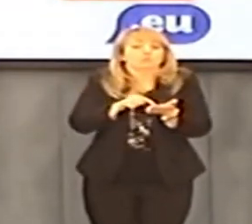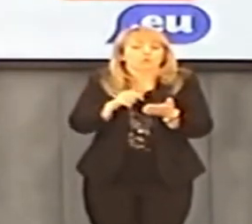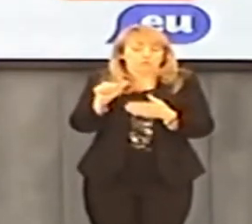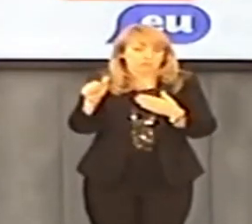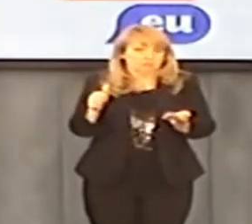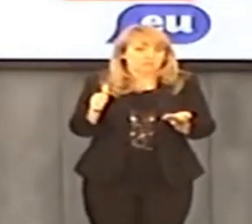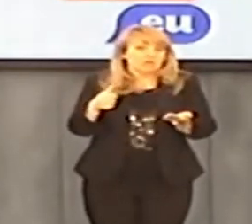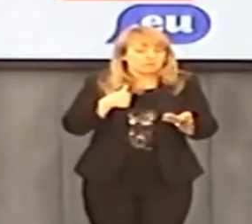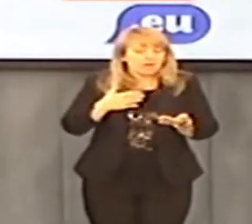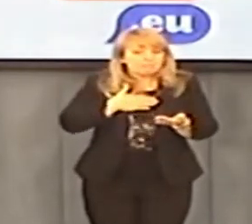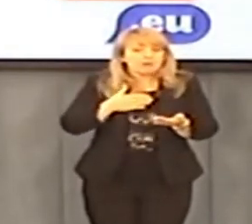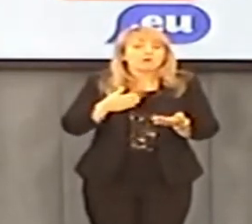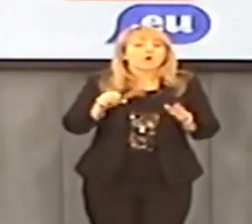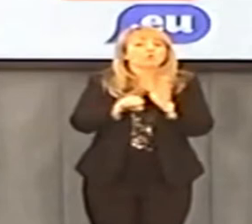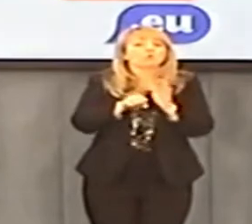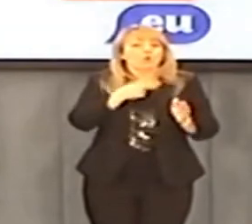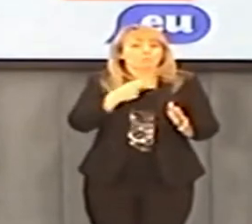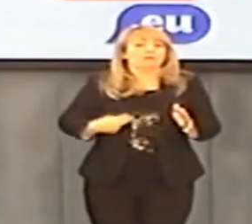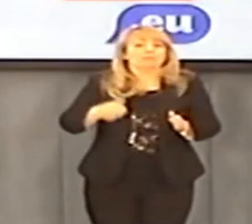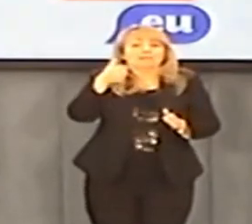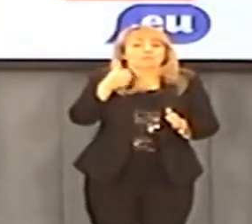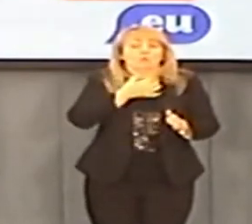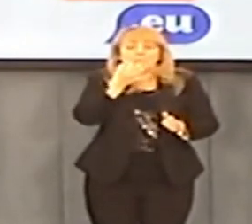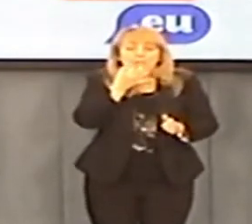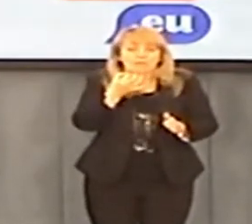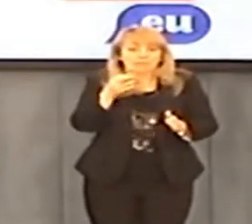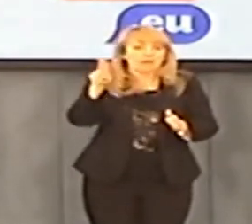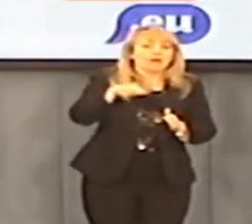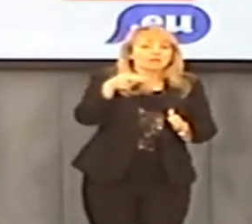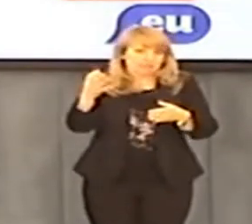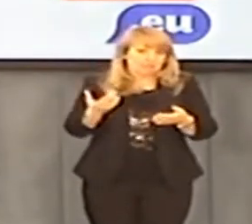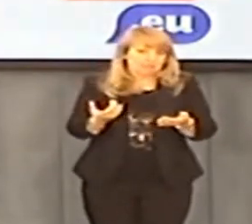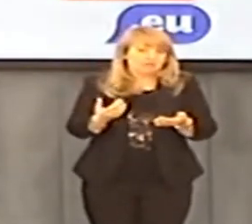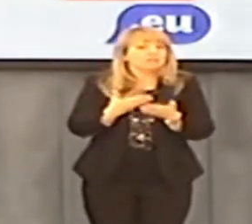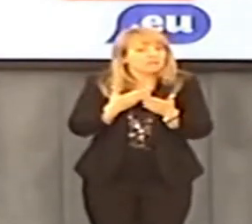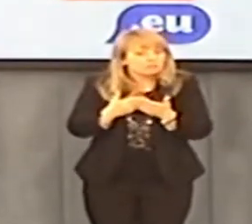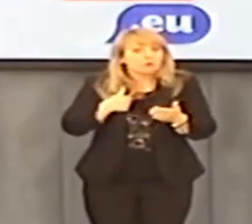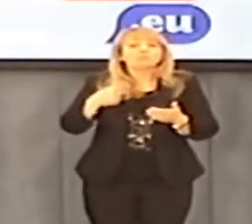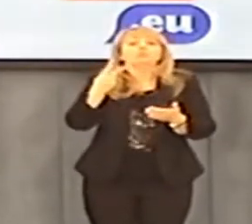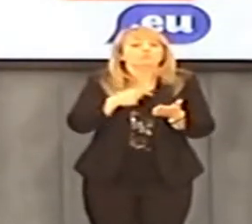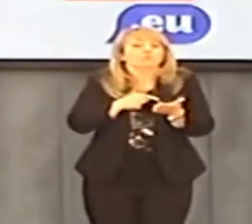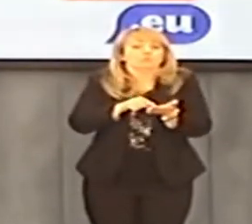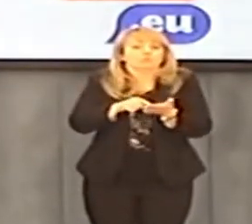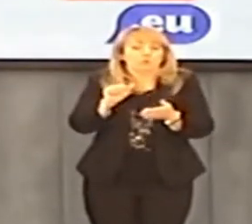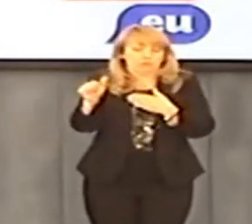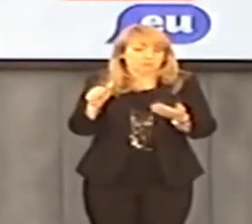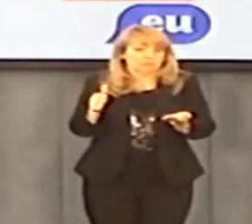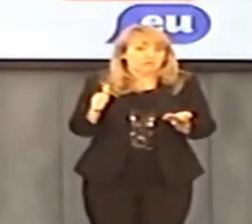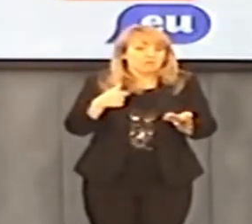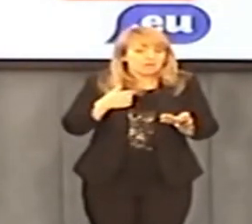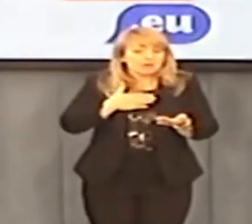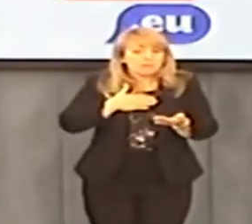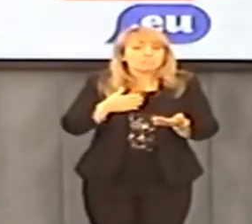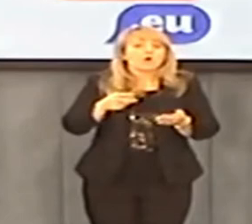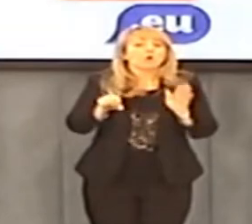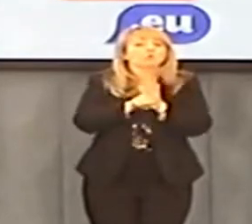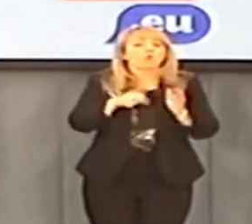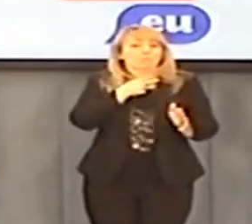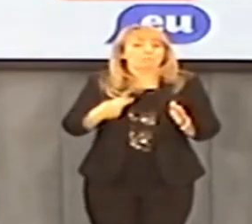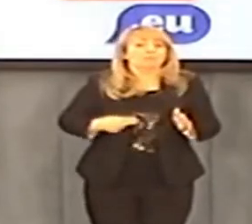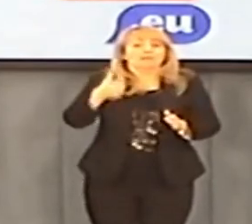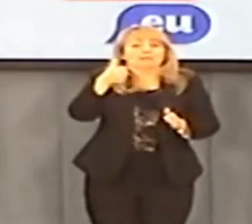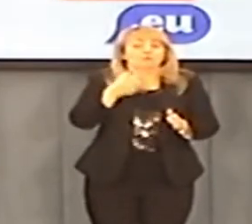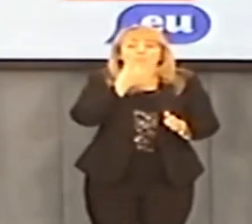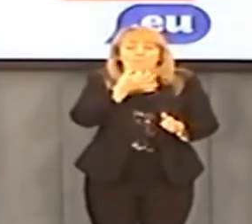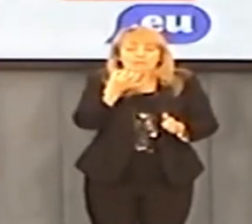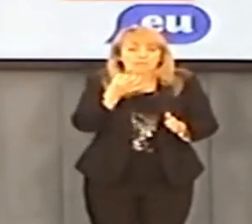Jak ona będzie konkurowała? Bo wie Pan, w G20 to się są Chiny. Jak mówił Pan premier. I co z tego wynika? Jaki jest dochód na jednego mieszkańca? Ja mam do Pana premiera